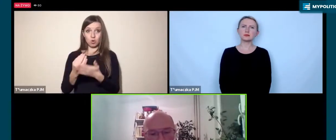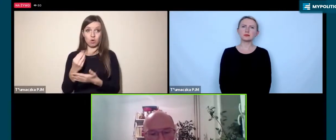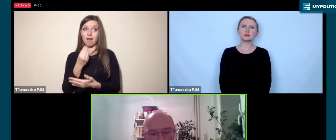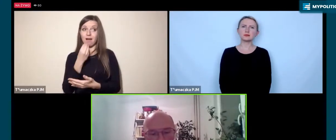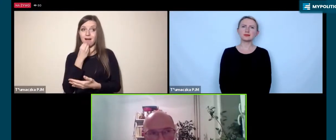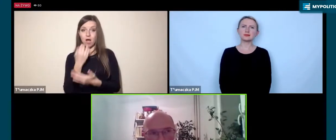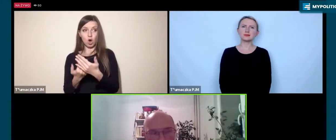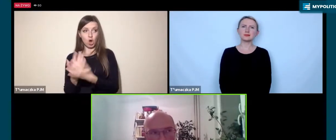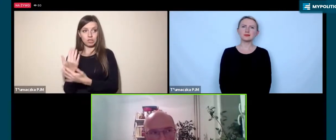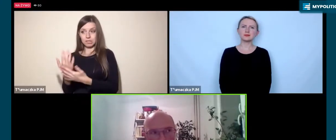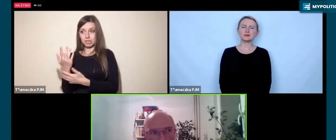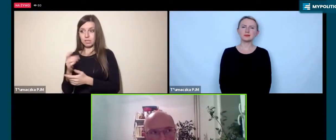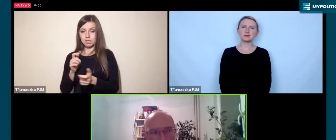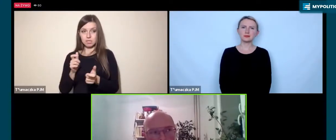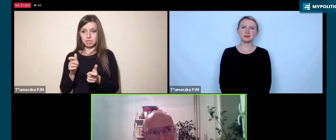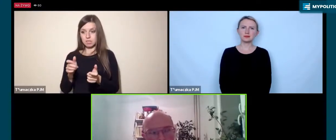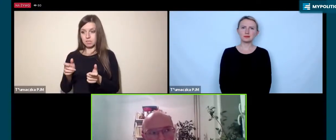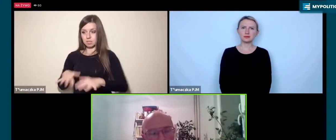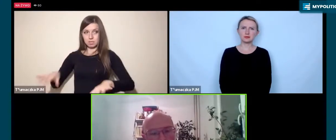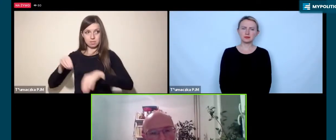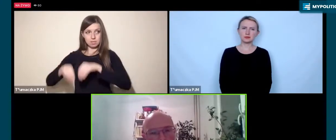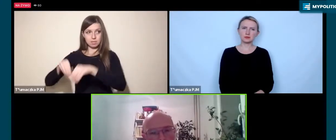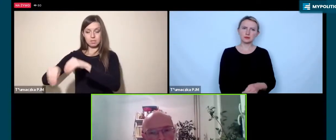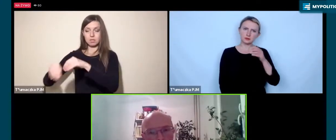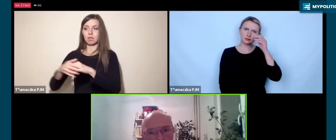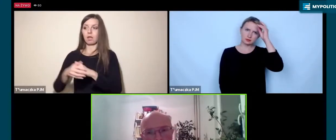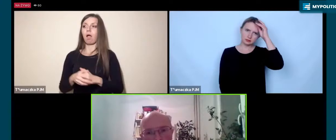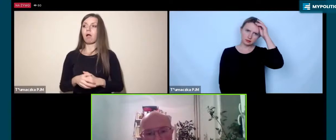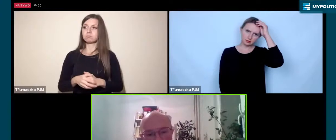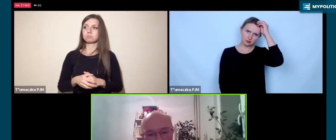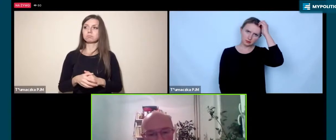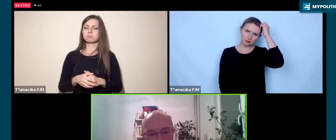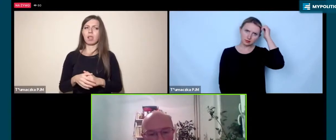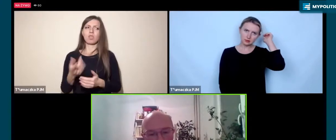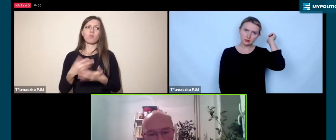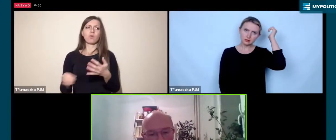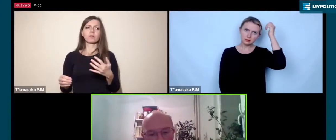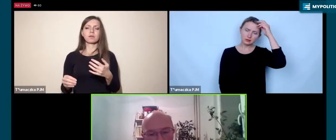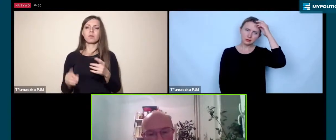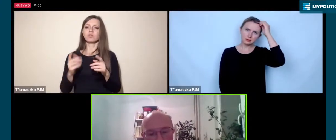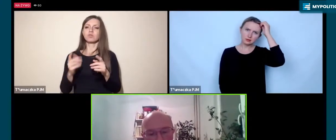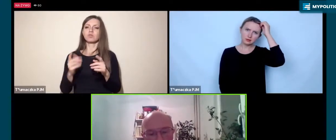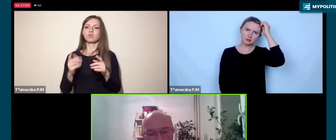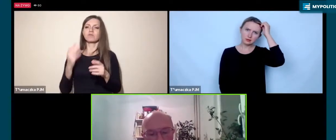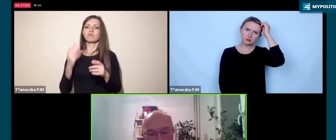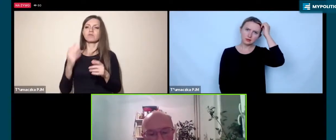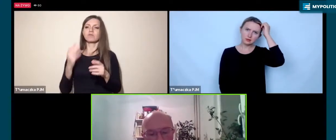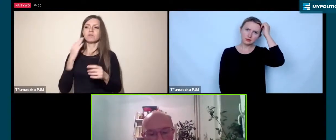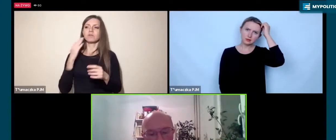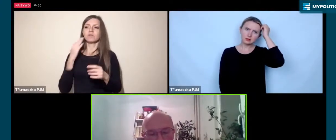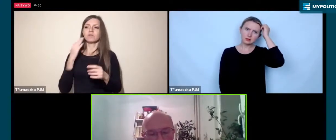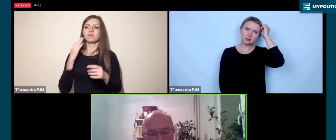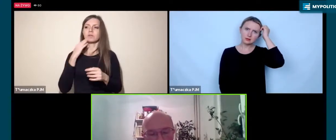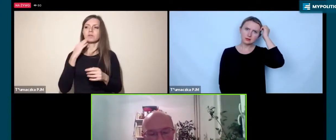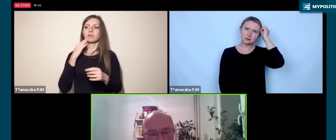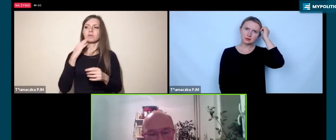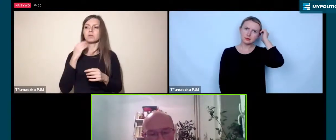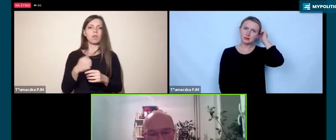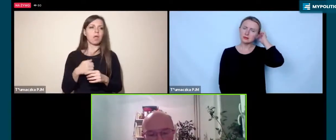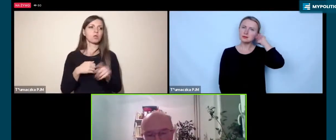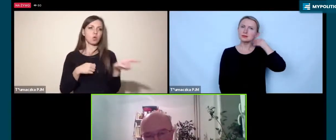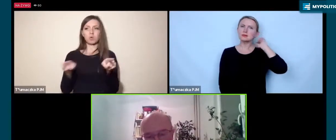i ta opłacalność powinna być widoczna od samego początku od właśnie wspomnianej wypłaty